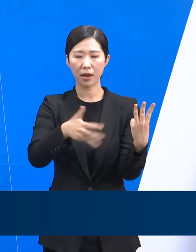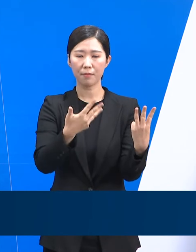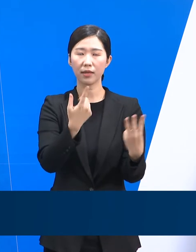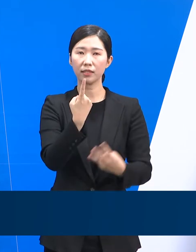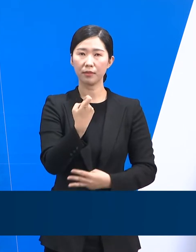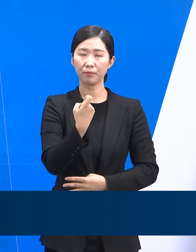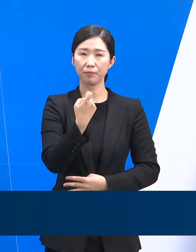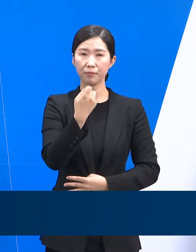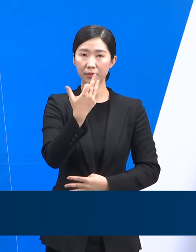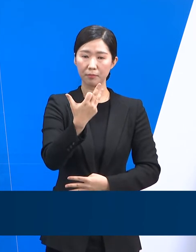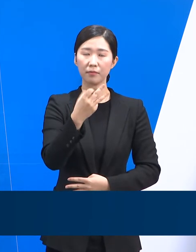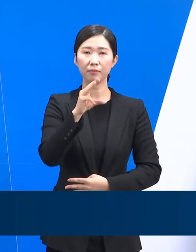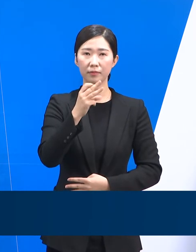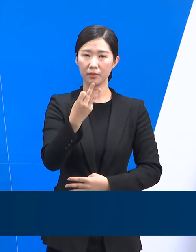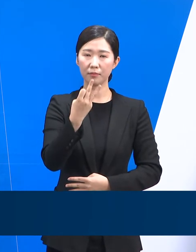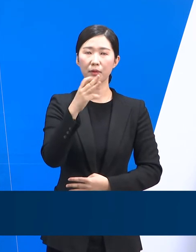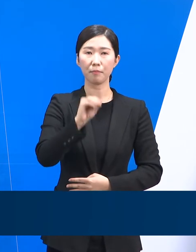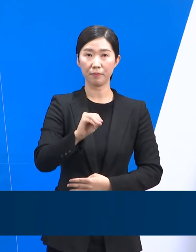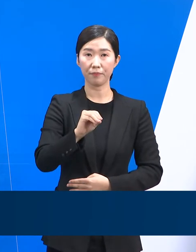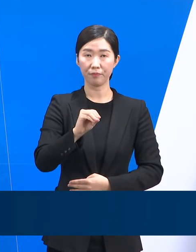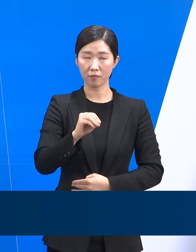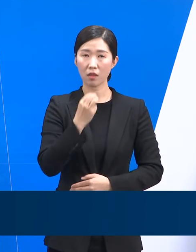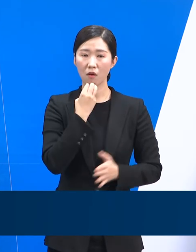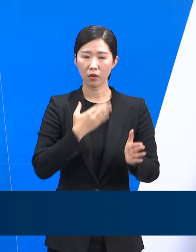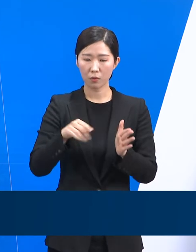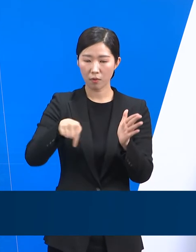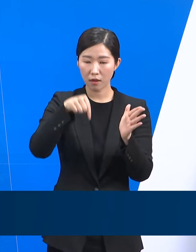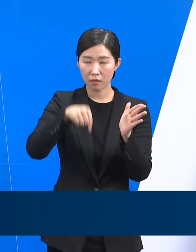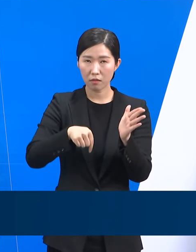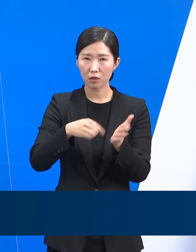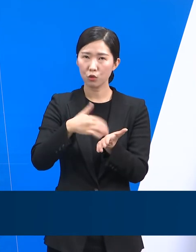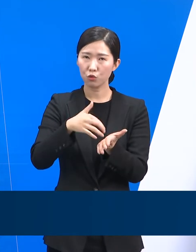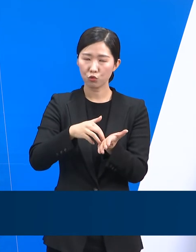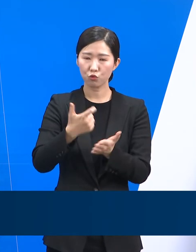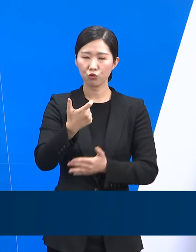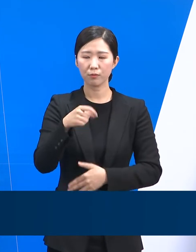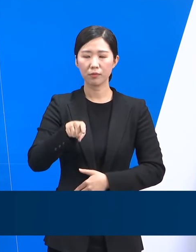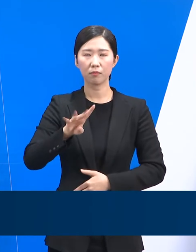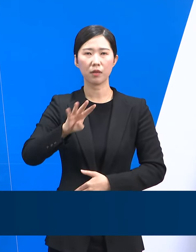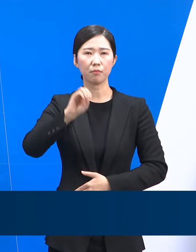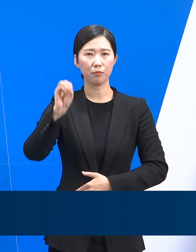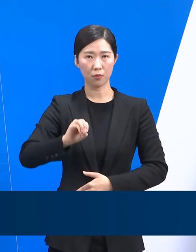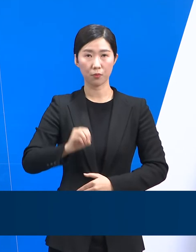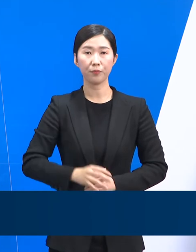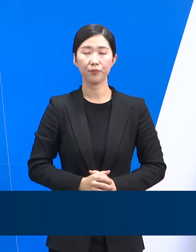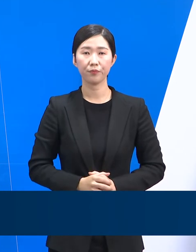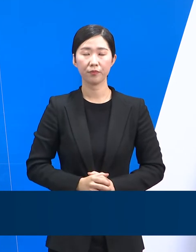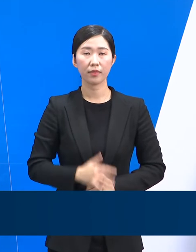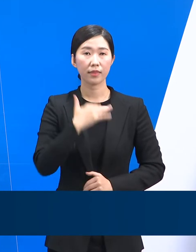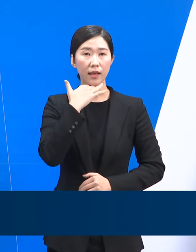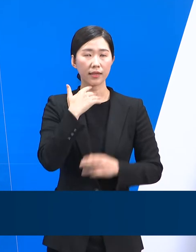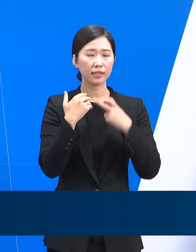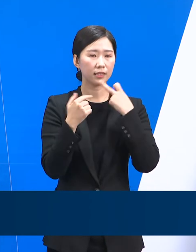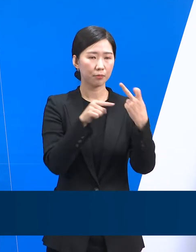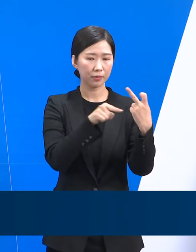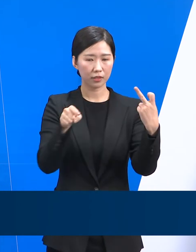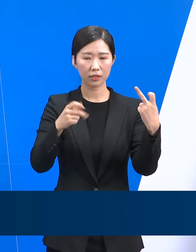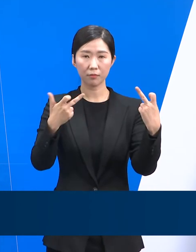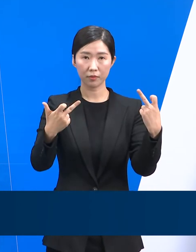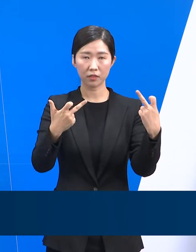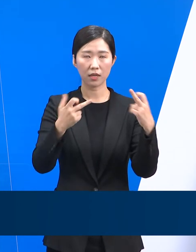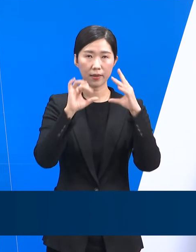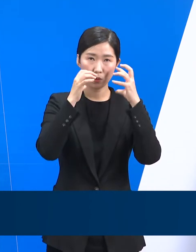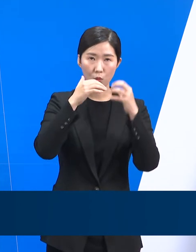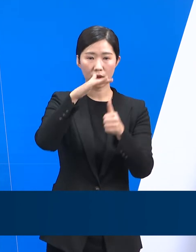,834명으로 경기도 인구 대비 60.4%입니다. 12세에서 17세 소아 청소년